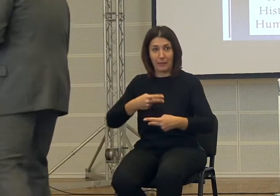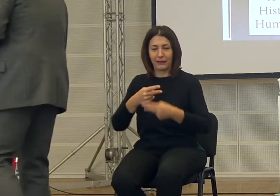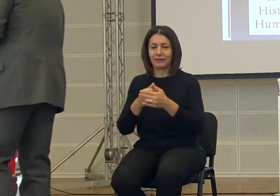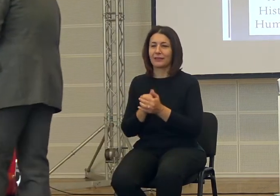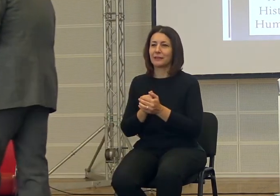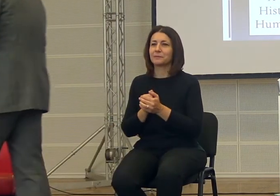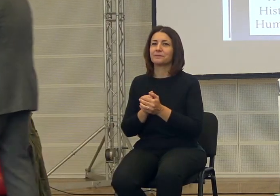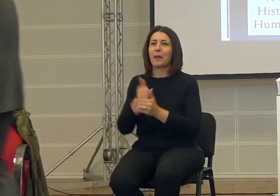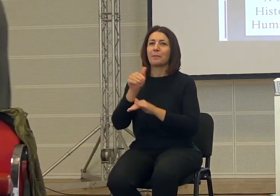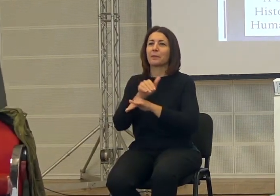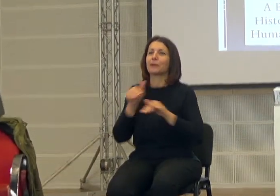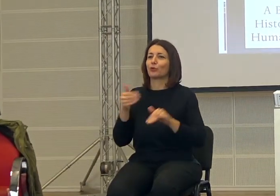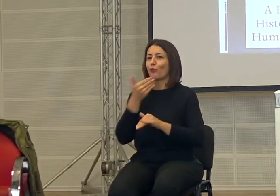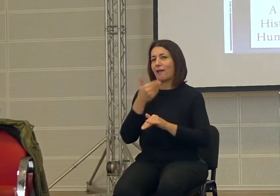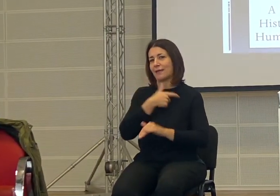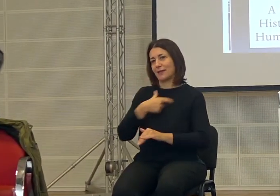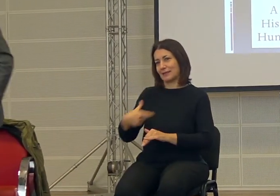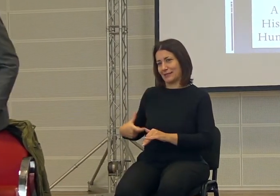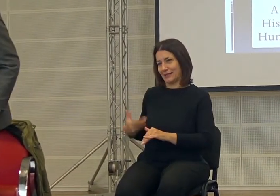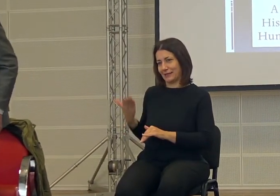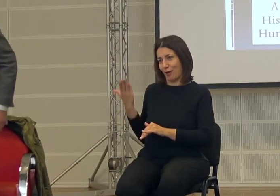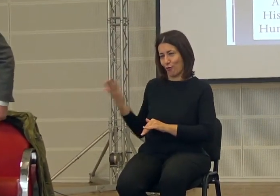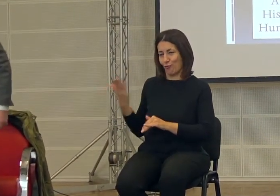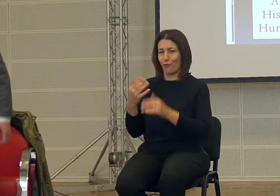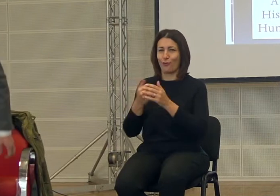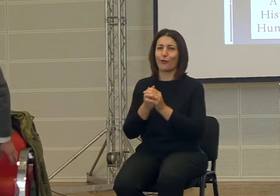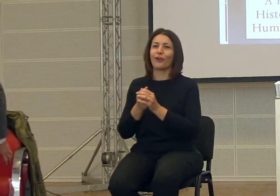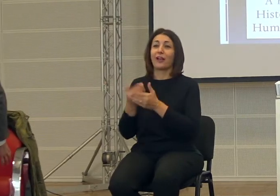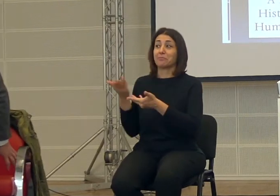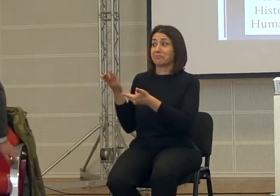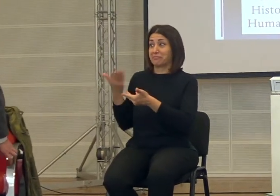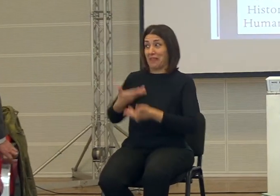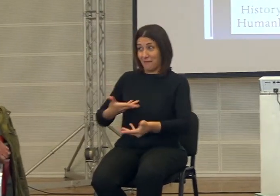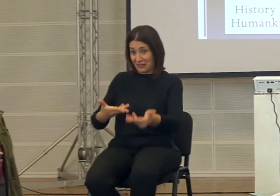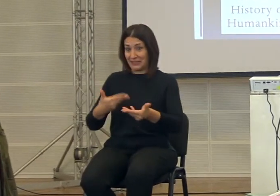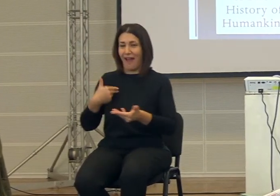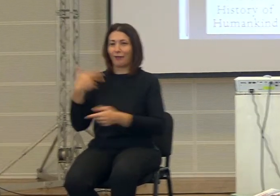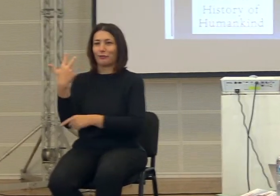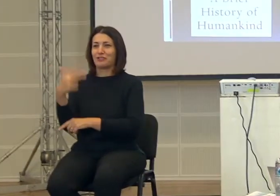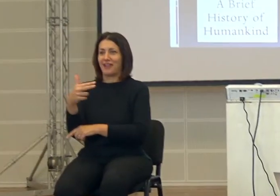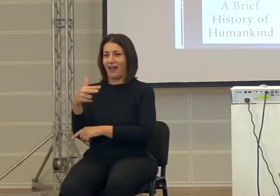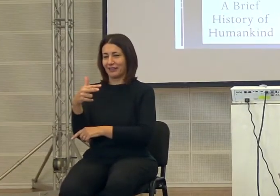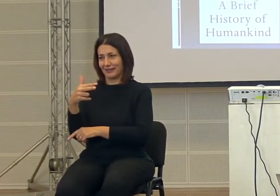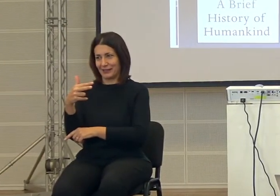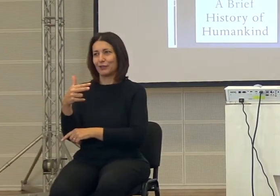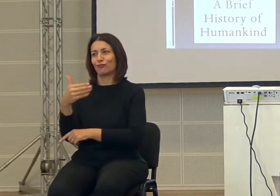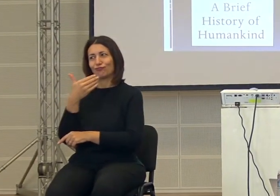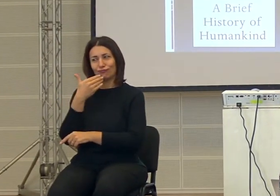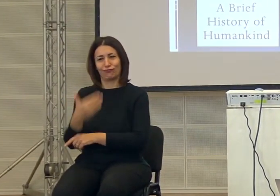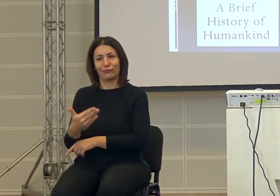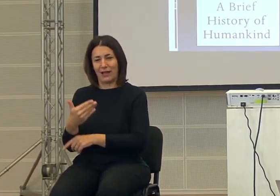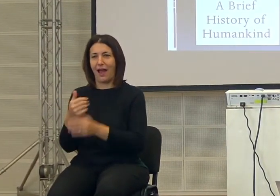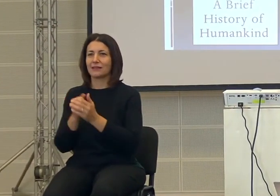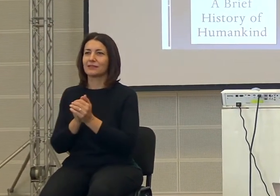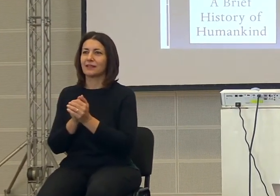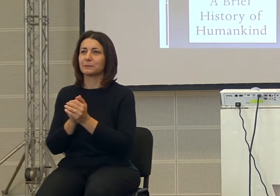Grazie, innanzitutto ringrazio il sindaco che mi ha invitato a Scandici e devo dire che